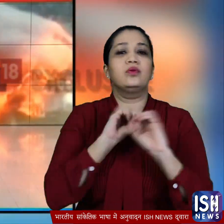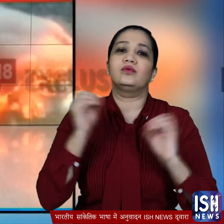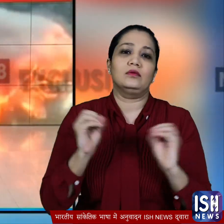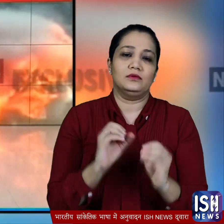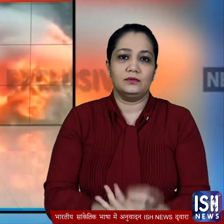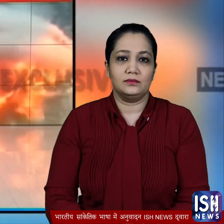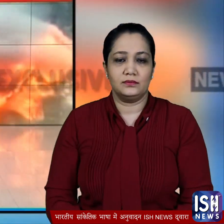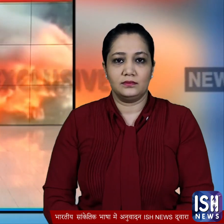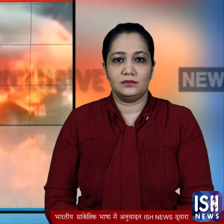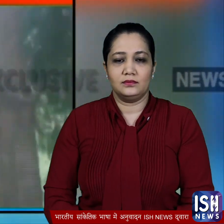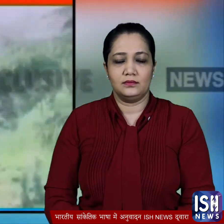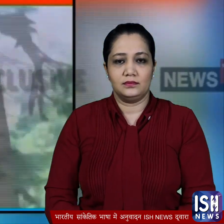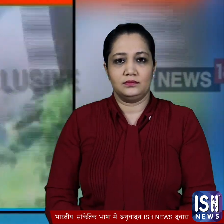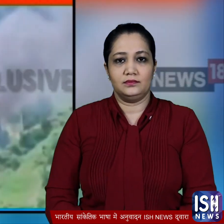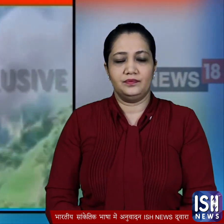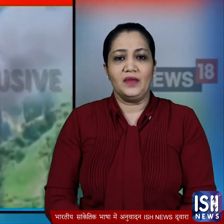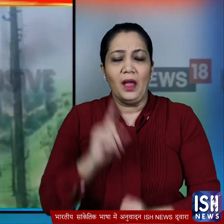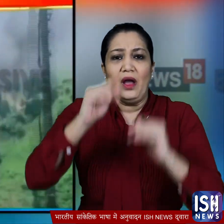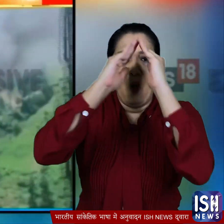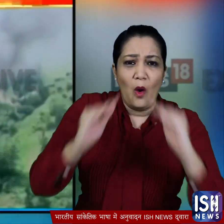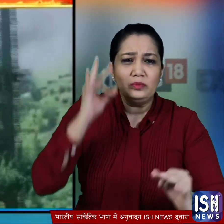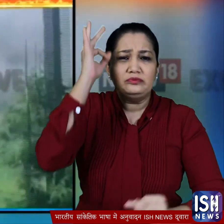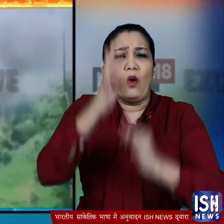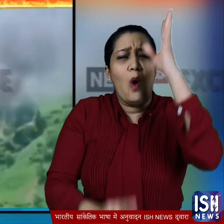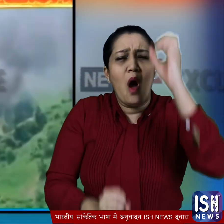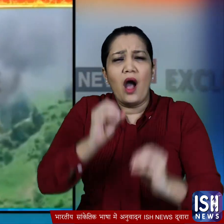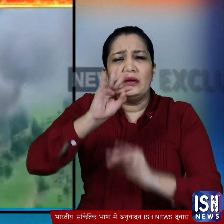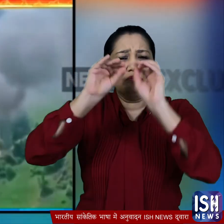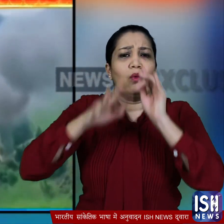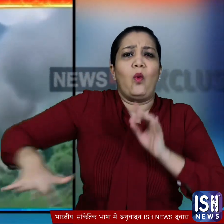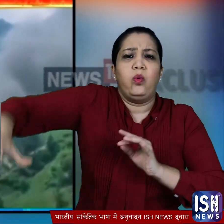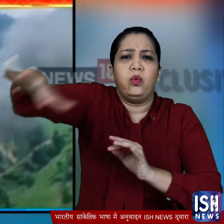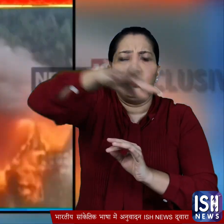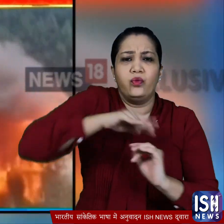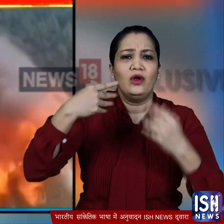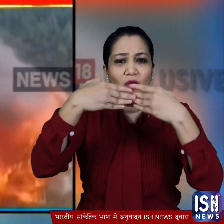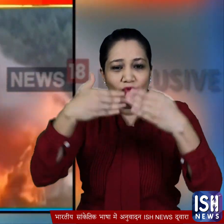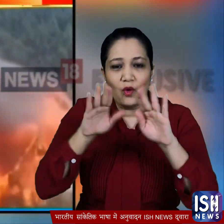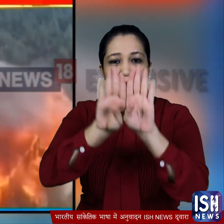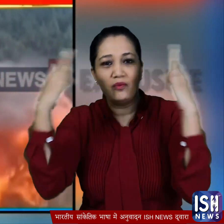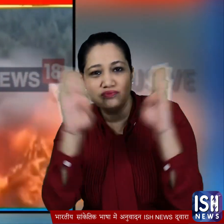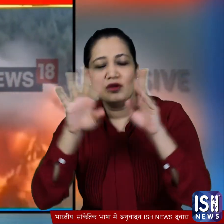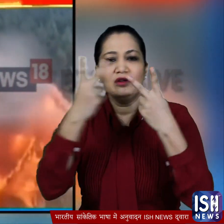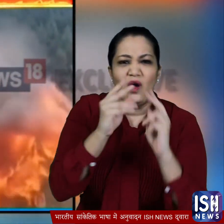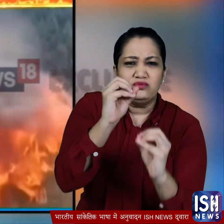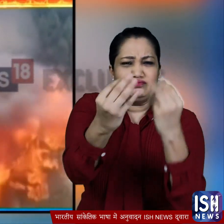पता नहीं चल पाए लेकिन उन मकानों से उड़ती लप्तों ने कोहराम मचा दिया खिड़कियों और दर्वाजों से आग के साथ